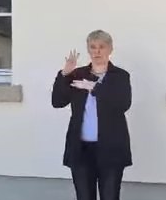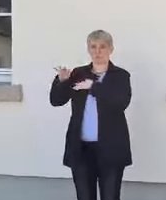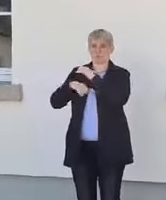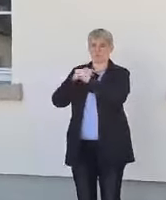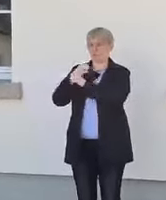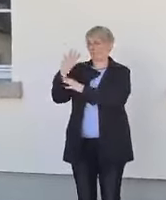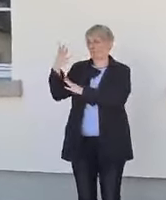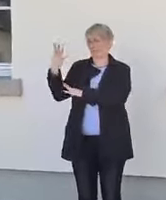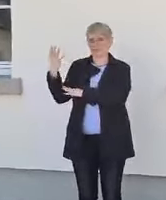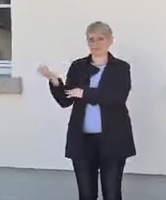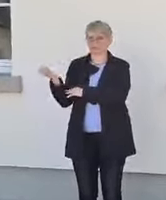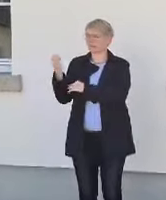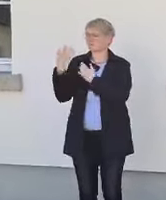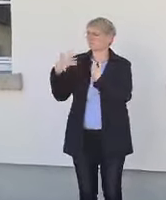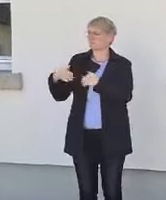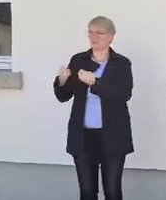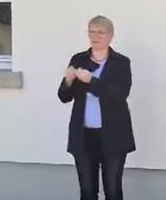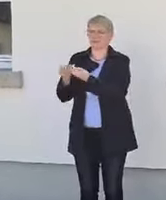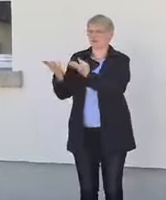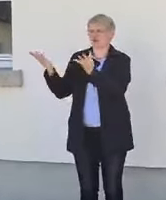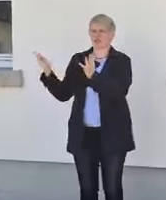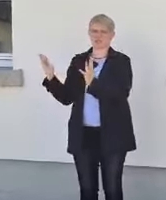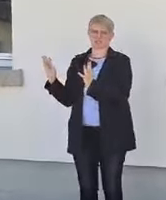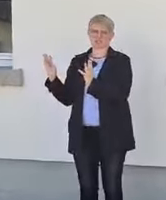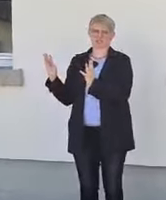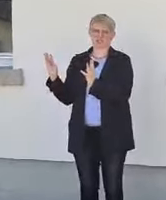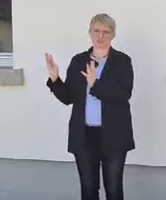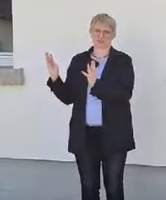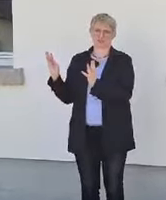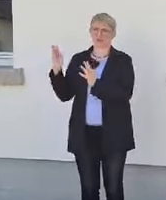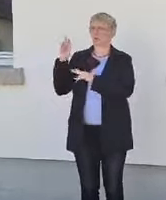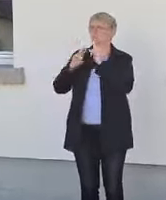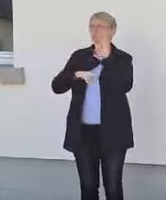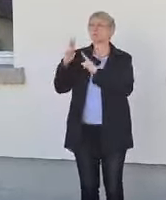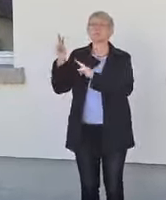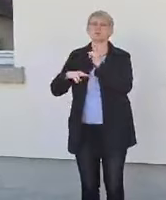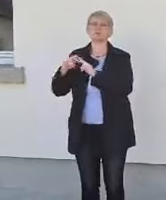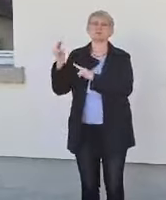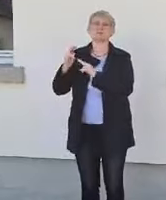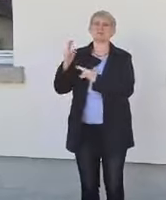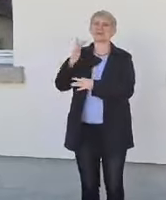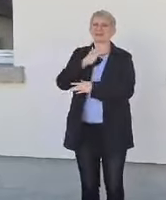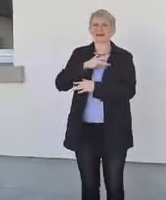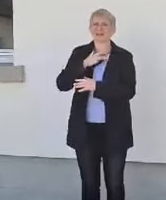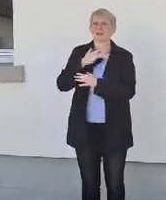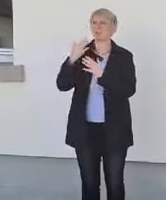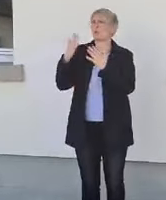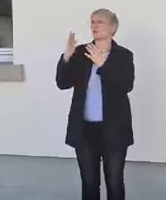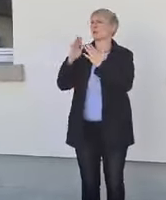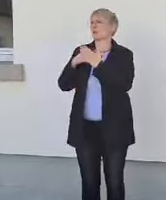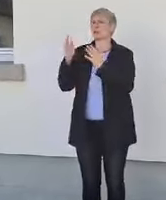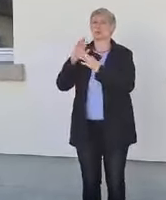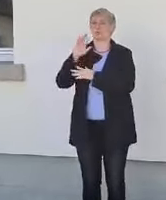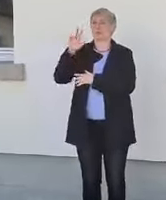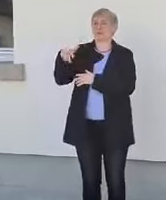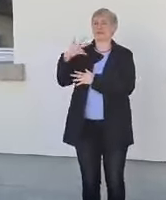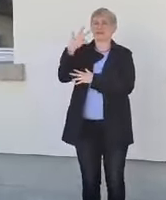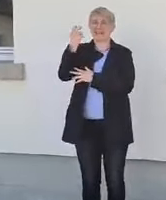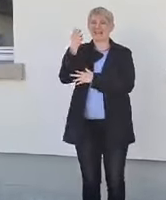aber wirklich eine Vielfalt und vor allem auch verschiedene Religionen und über 30 Nationen. Ich